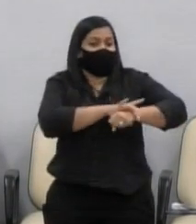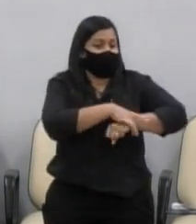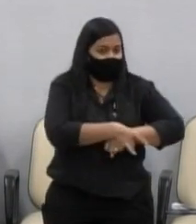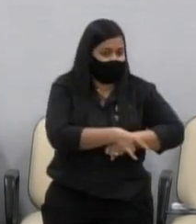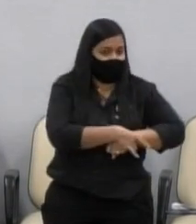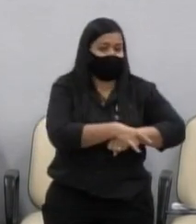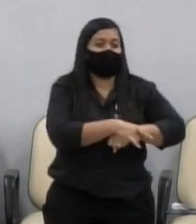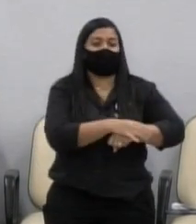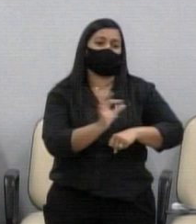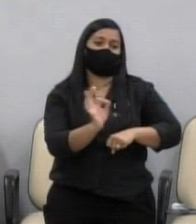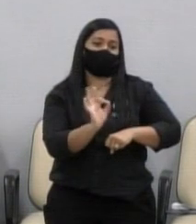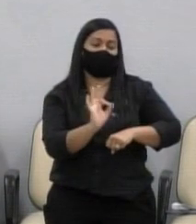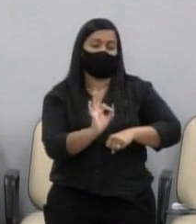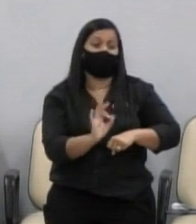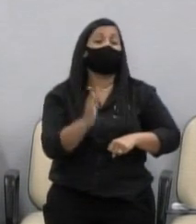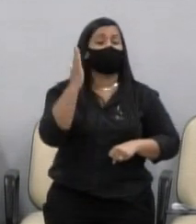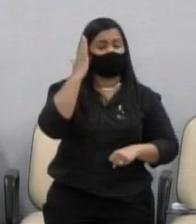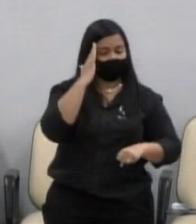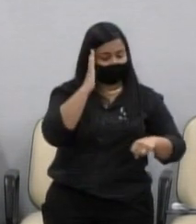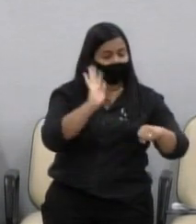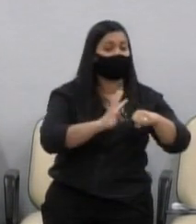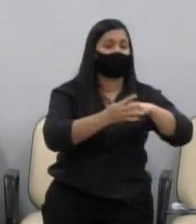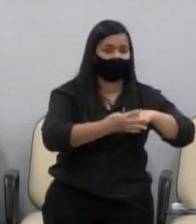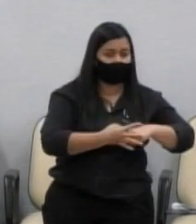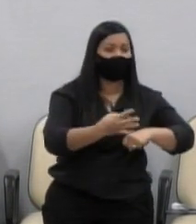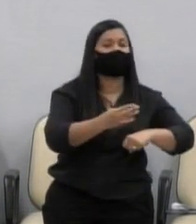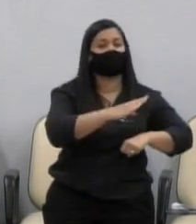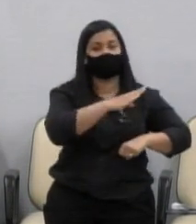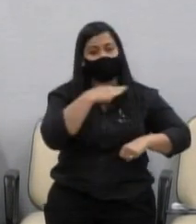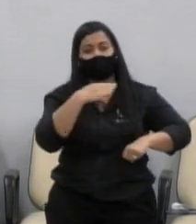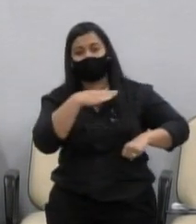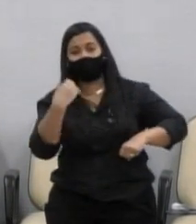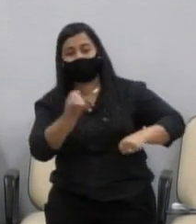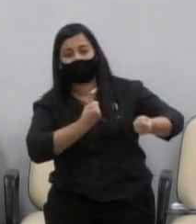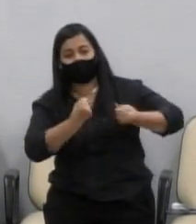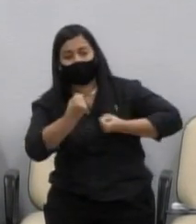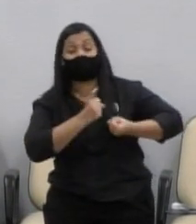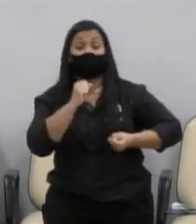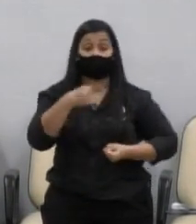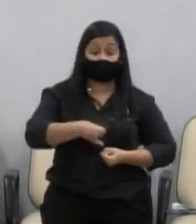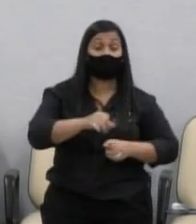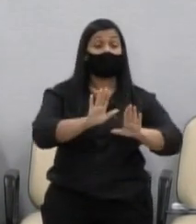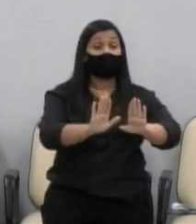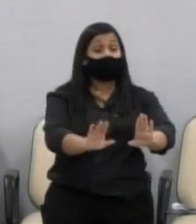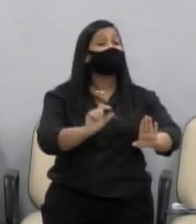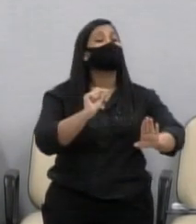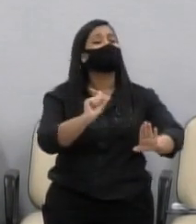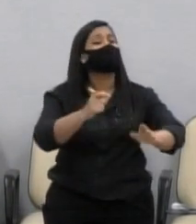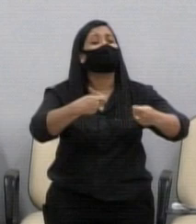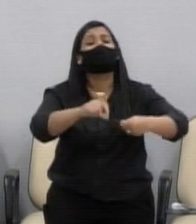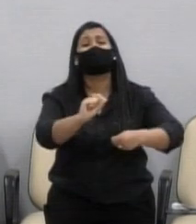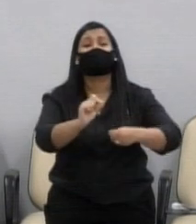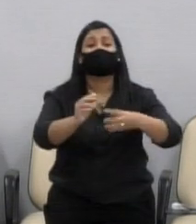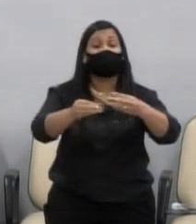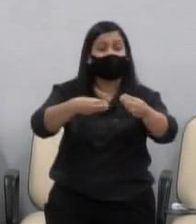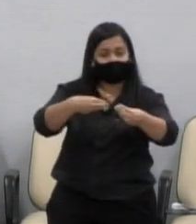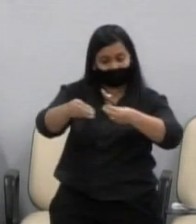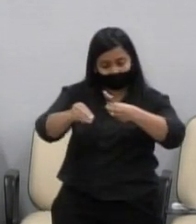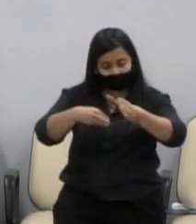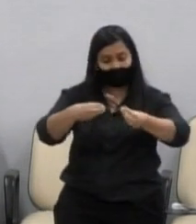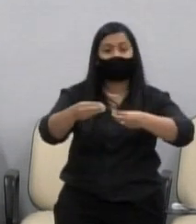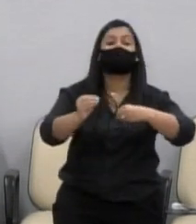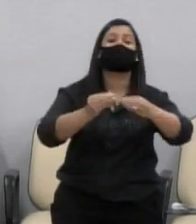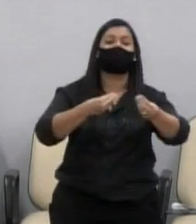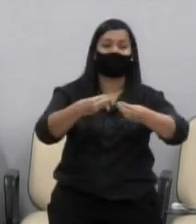-19 está aí matando muita gente, mas existe a necessidade de uma flexibilização mais